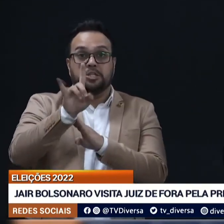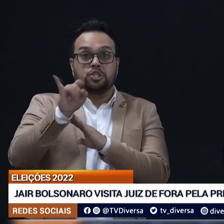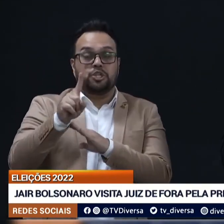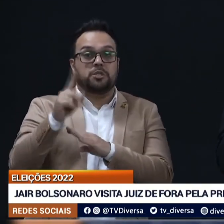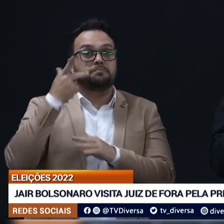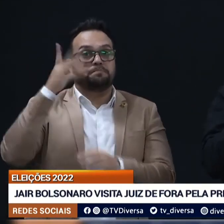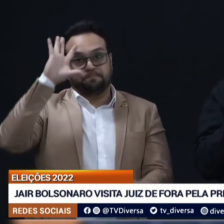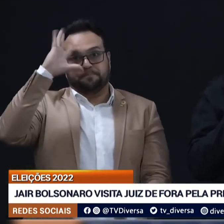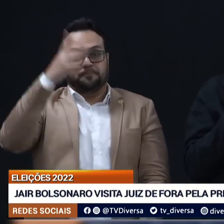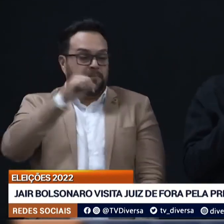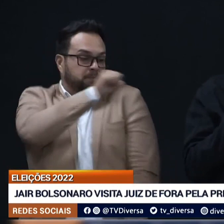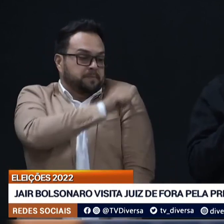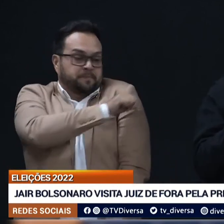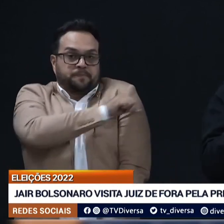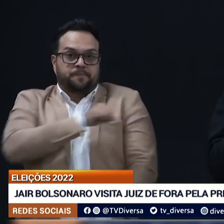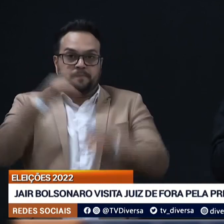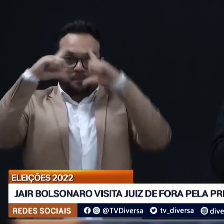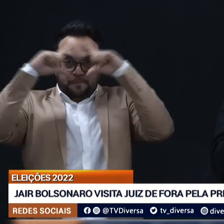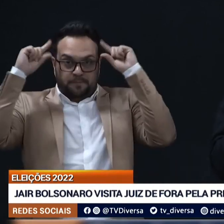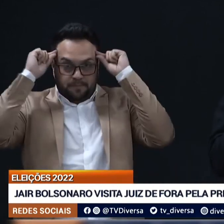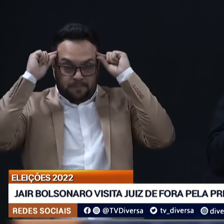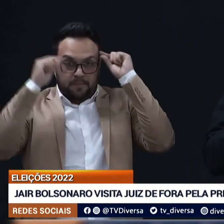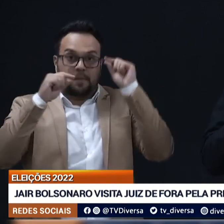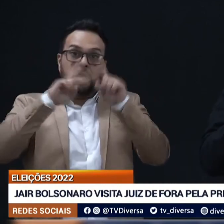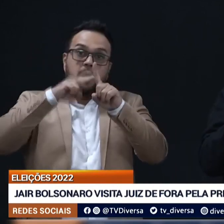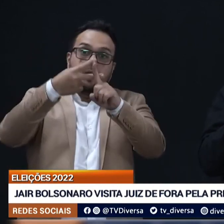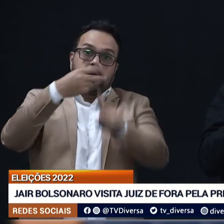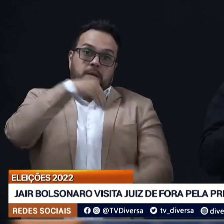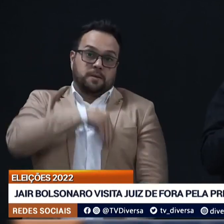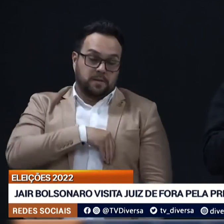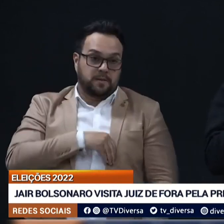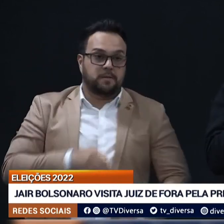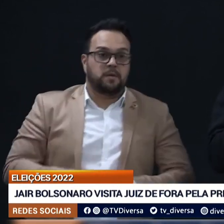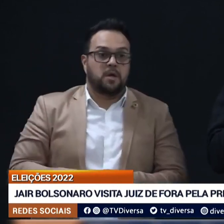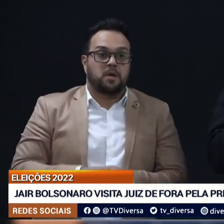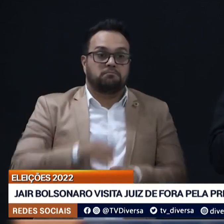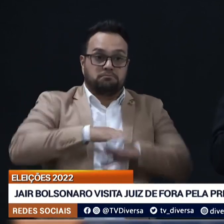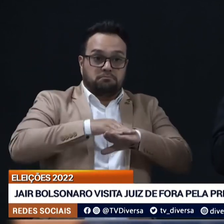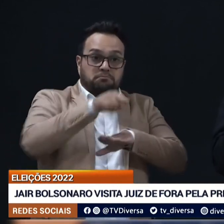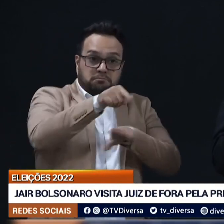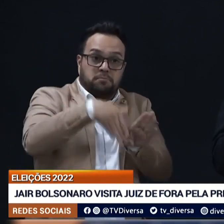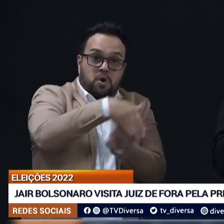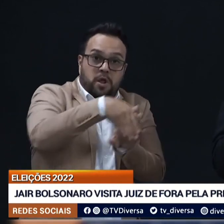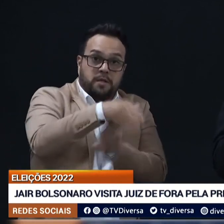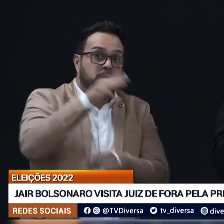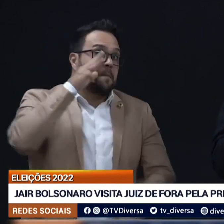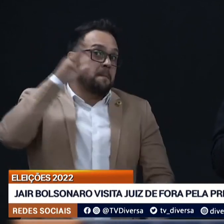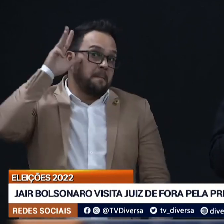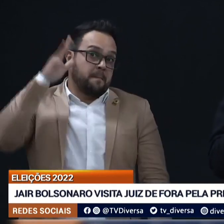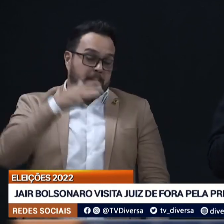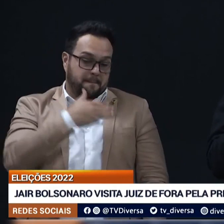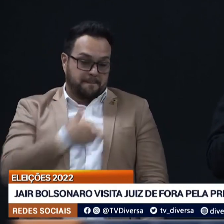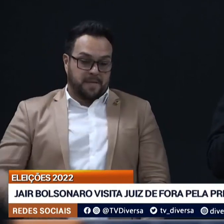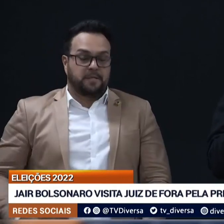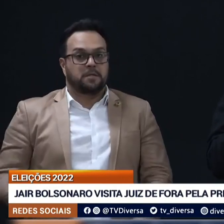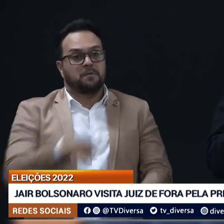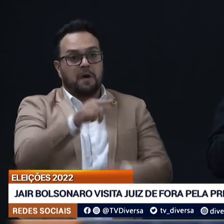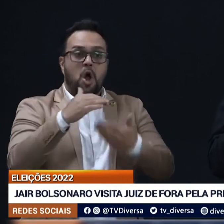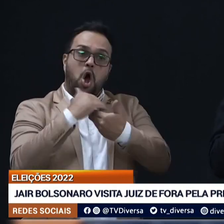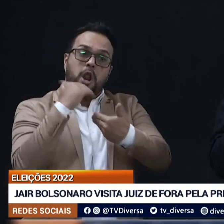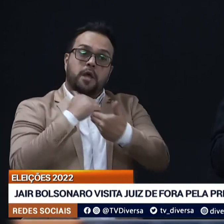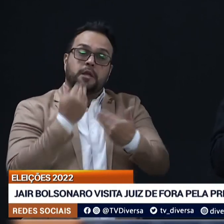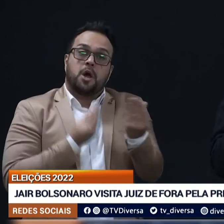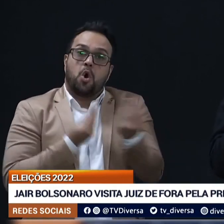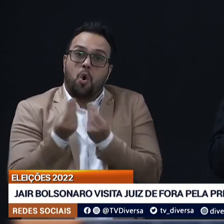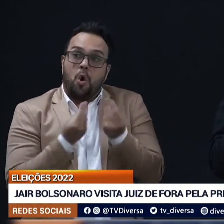piso dos enfermeiros, parteiros, etc., pelo Brasil. A orientação vem do Queiroga, no Tocante, é isso daí. E ele vai me orientar o